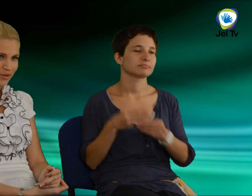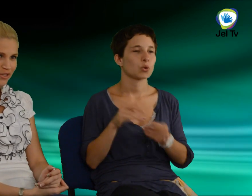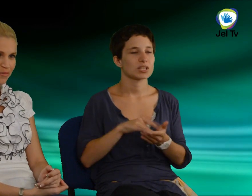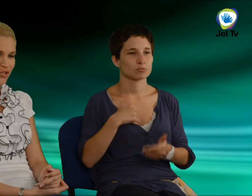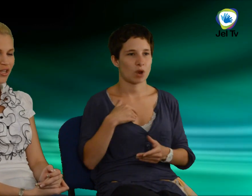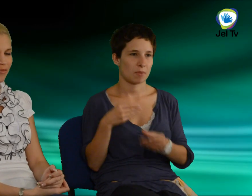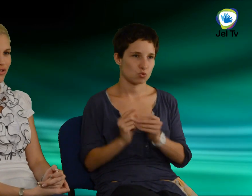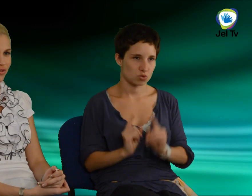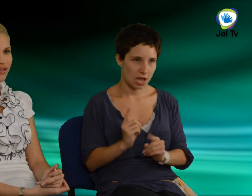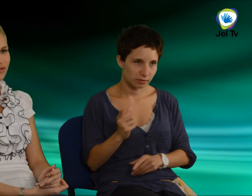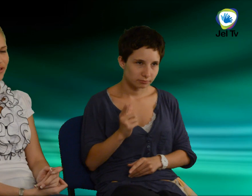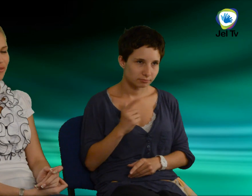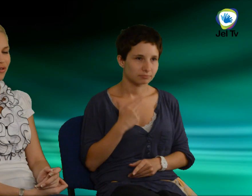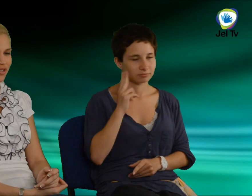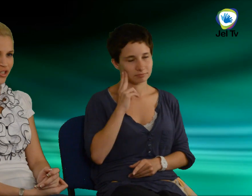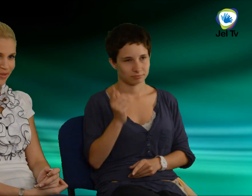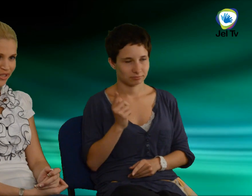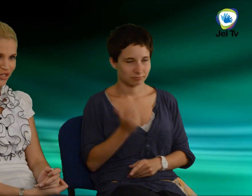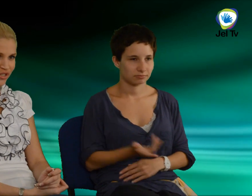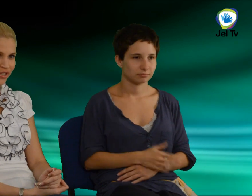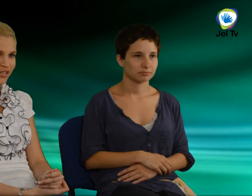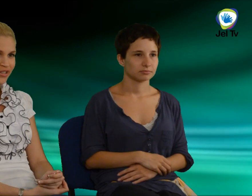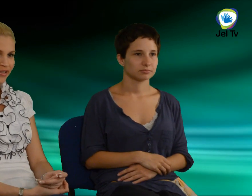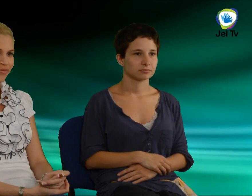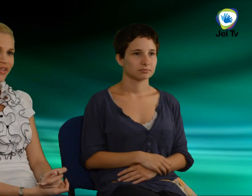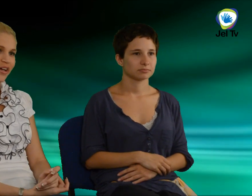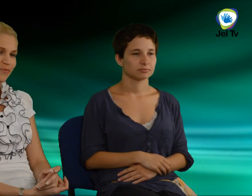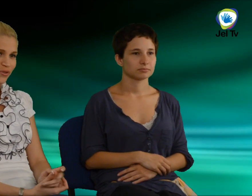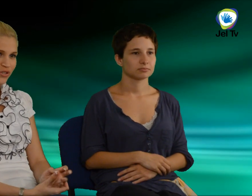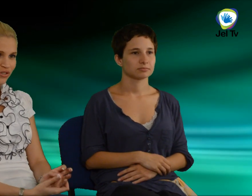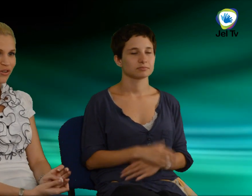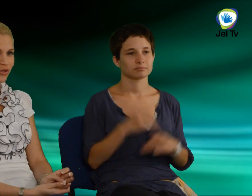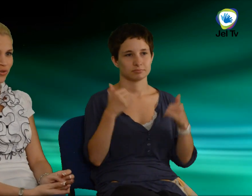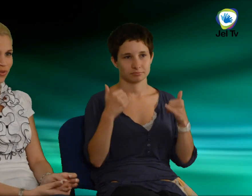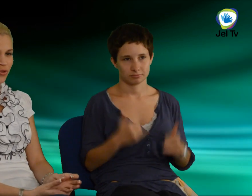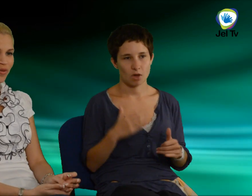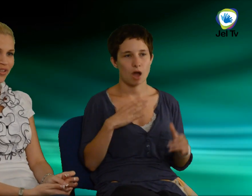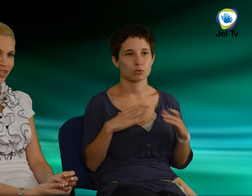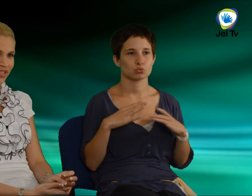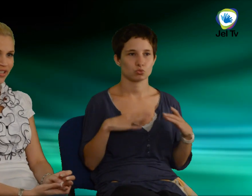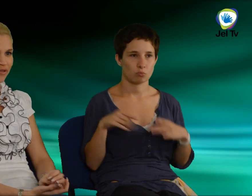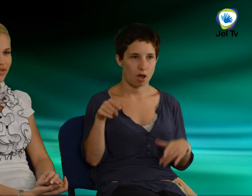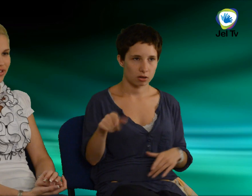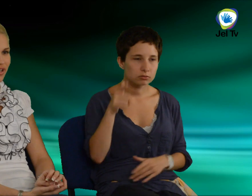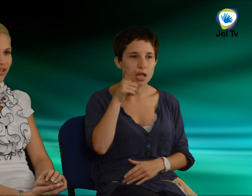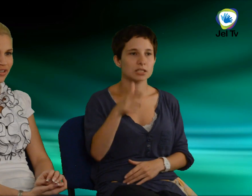középiskolában, és onnan a korábban az ismerettség. De most, augusztusban lesz egy Miss Hungary